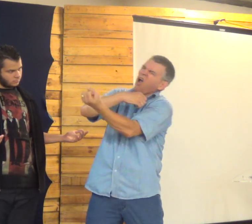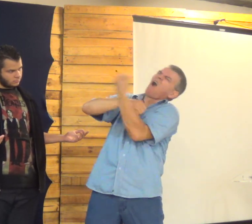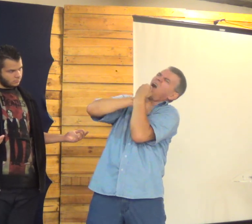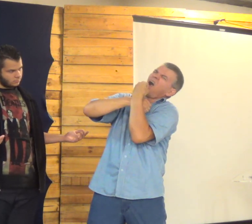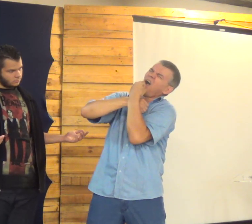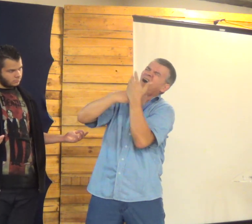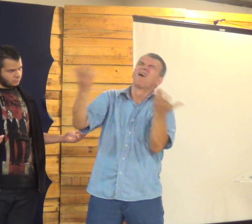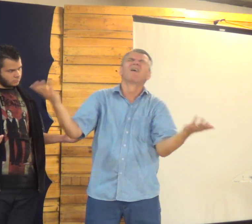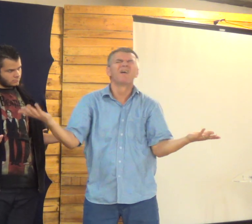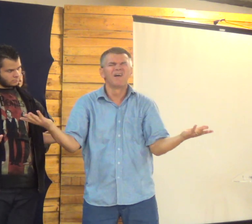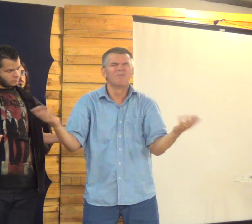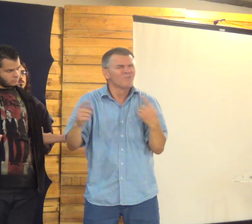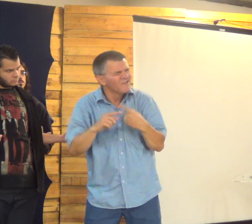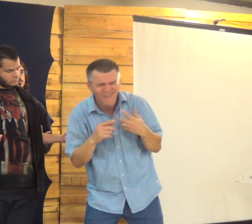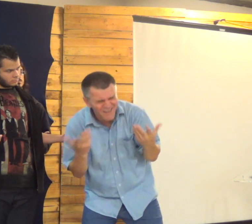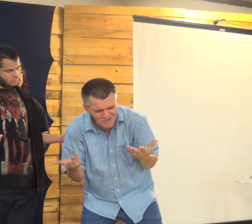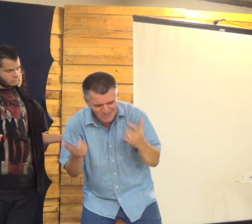Até o nosso crescimento Até o dia de hoje